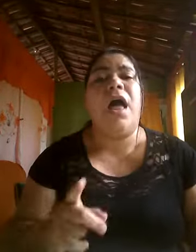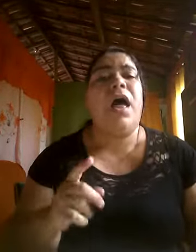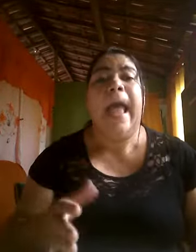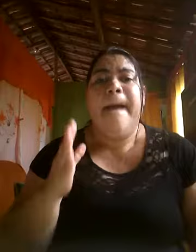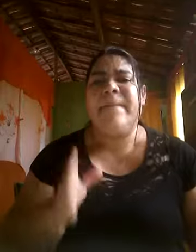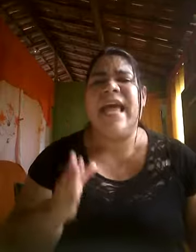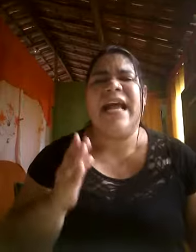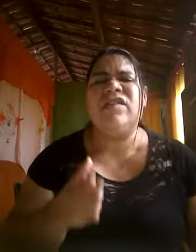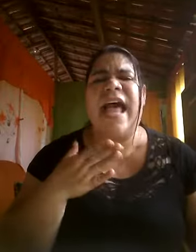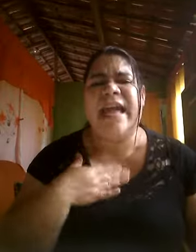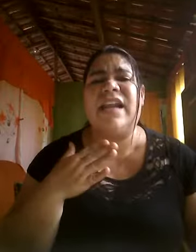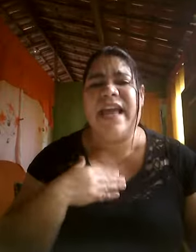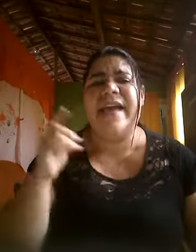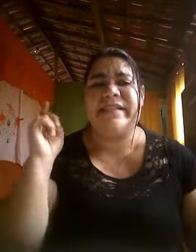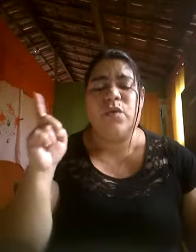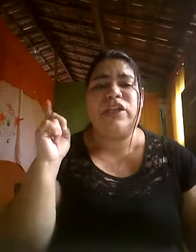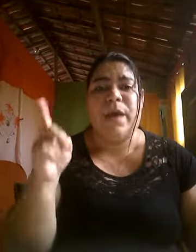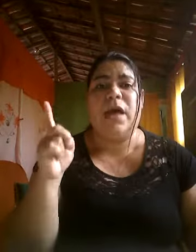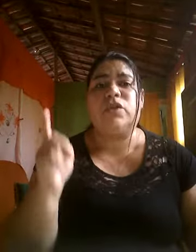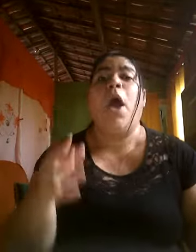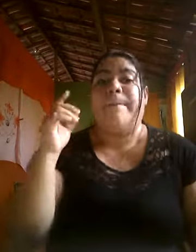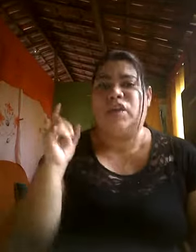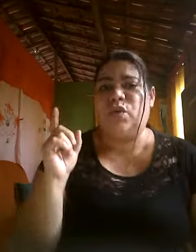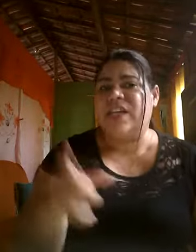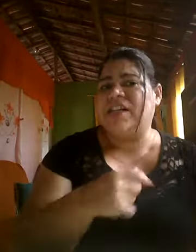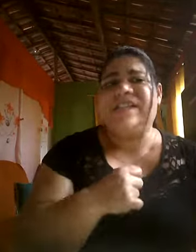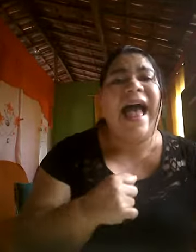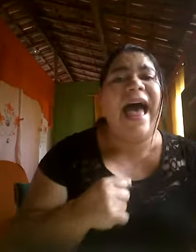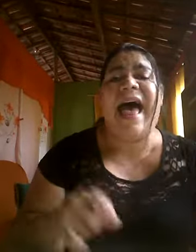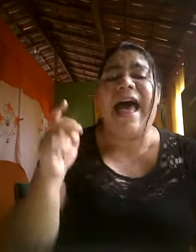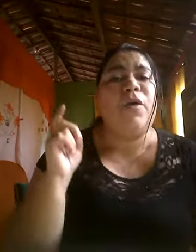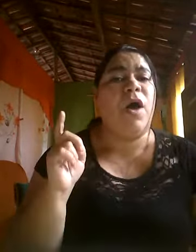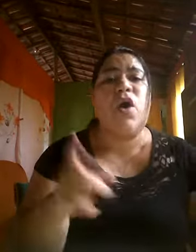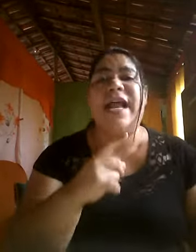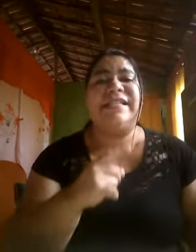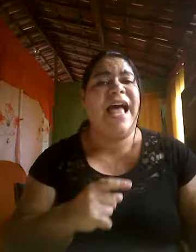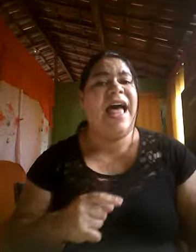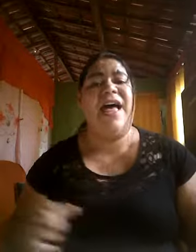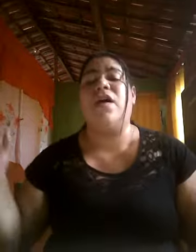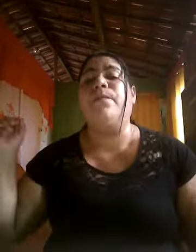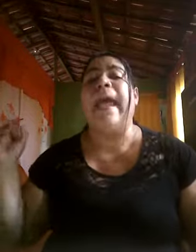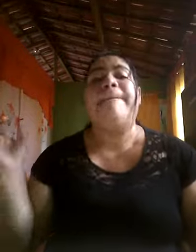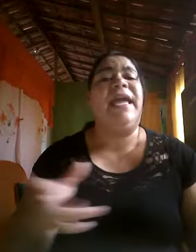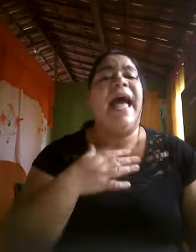Minha causa entreguei em suas mãos Posso descansar o meu coração Minha